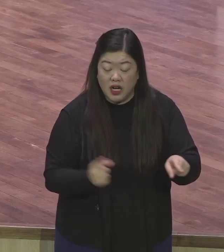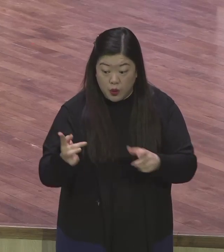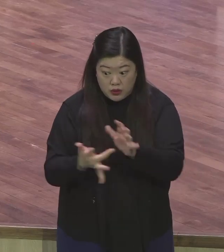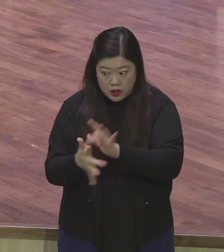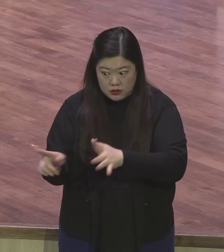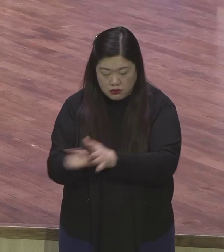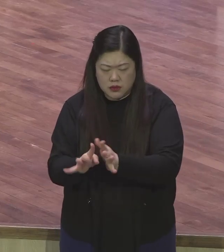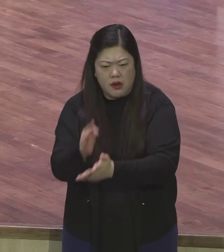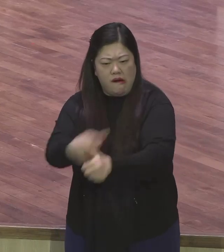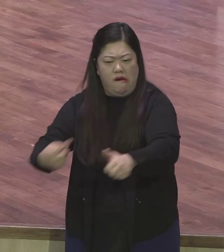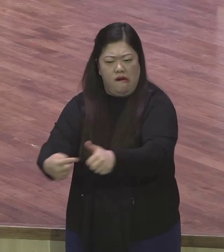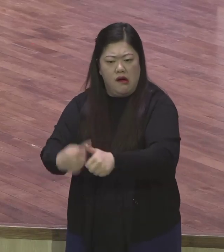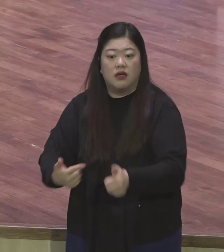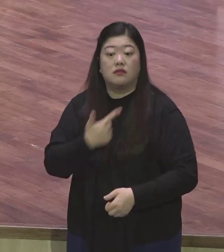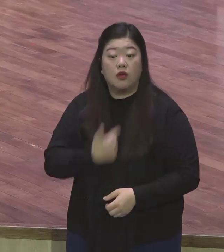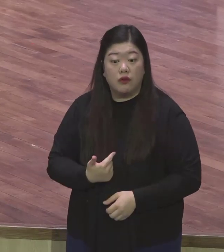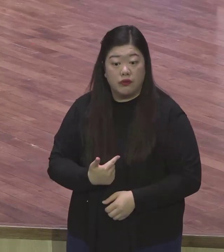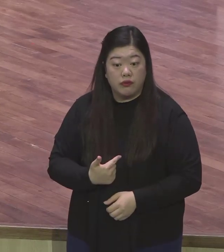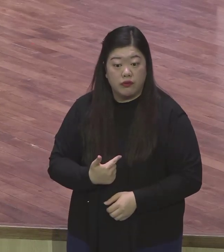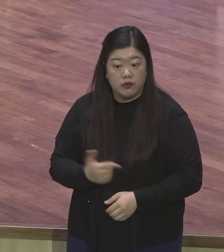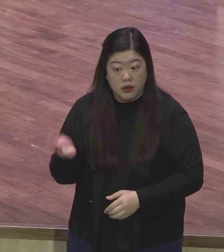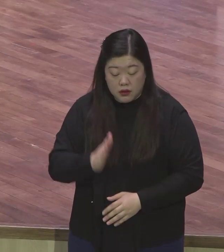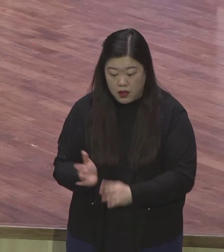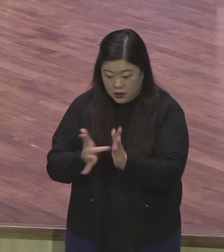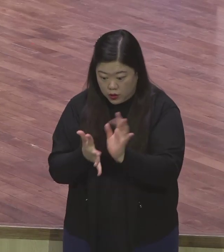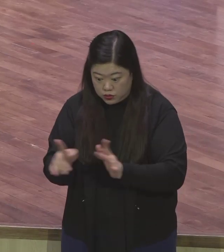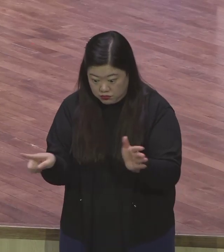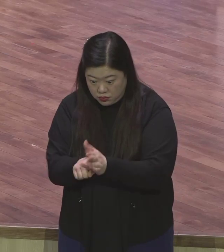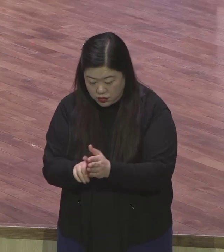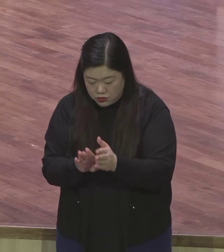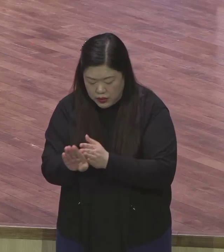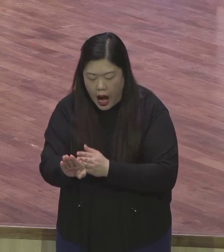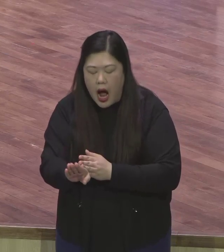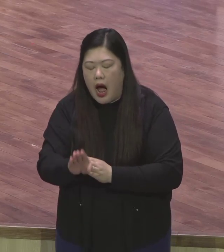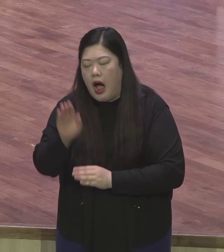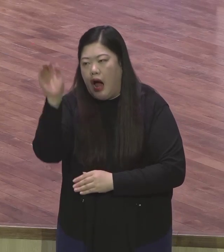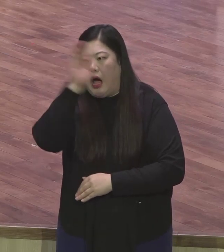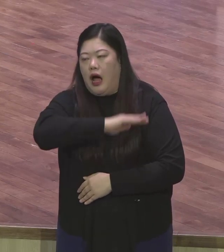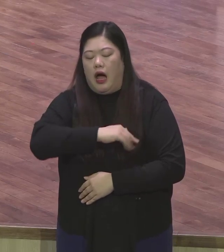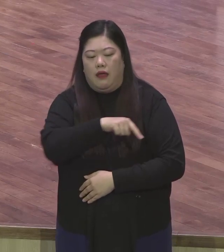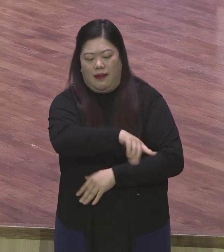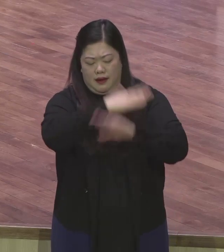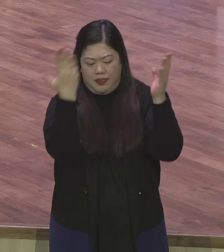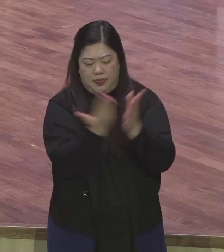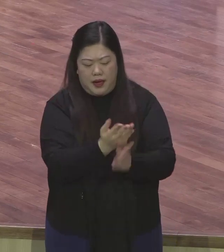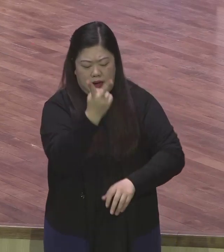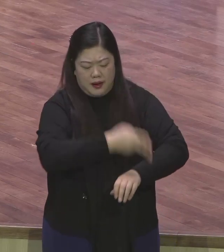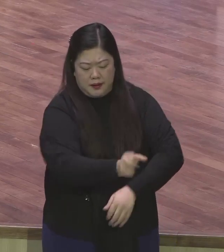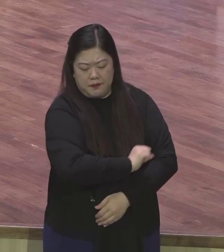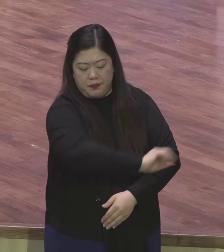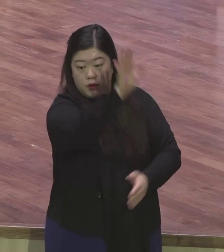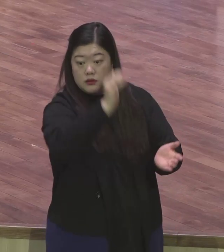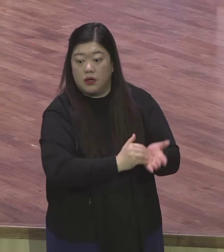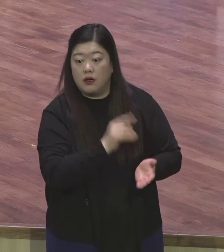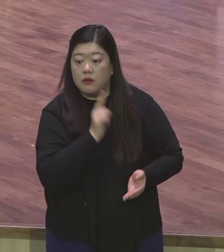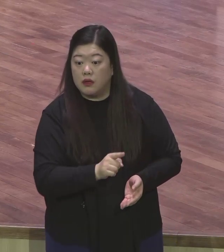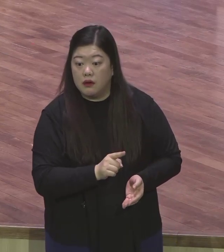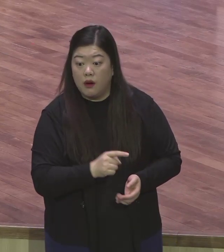예수님을 믿고 나니까 예수님 만나고 나니까 내가 정말로 어른의 일을 버렸노라 그랬잖아요 그 잘못된 거 다 버렸다 했잖아요